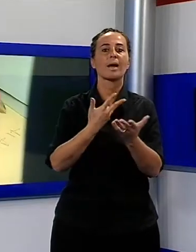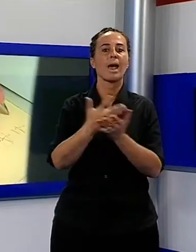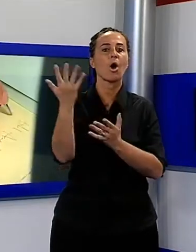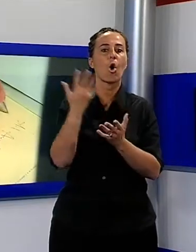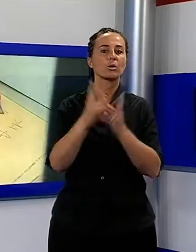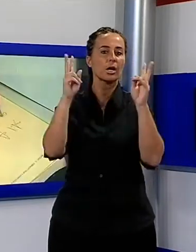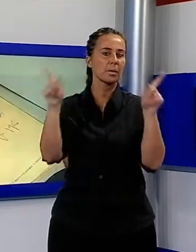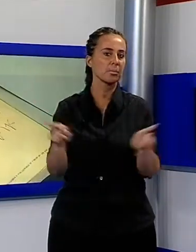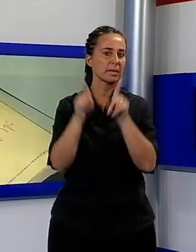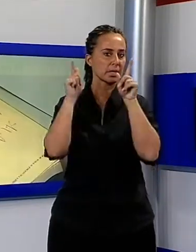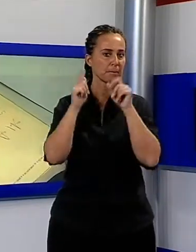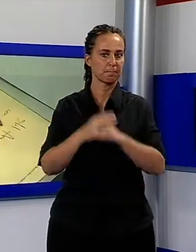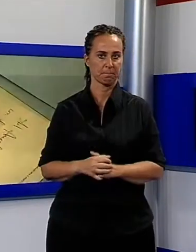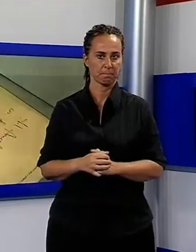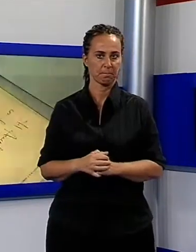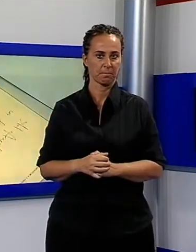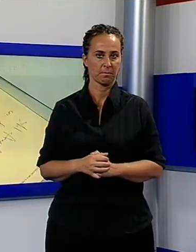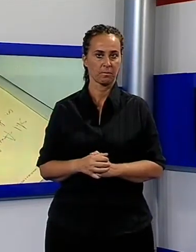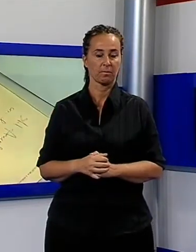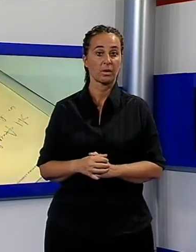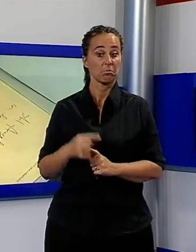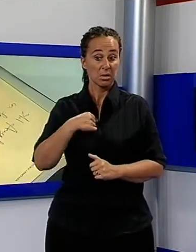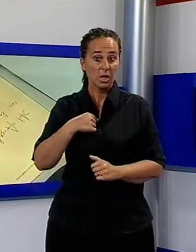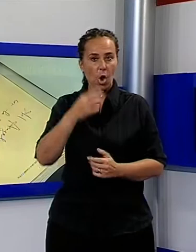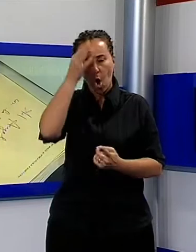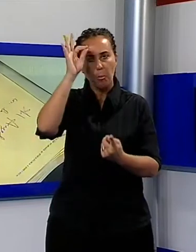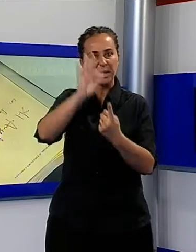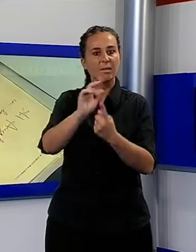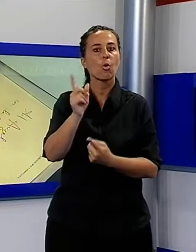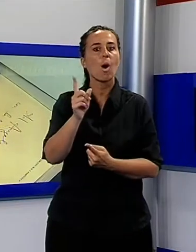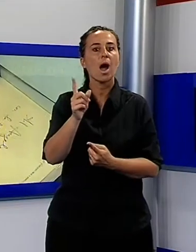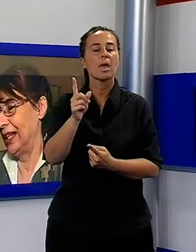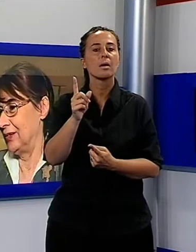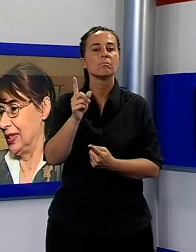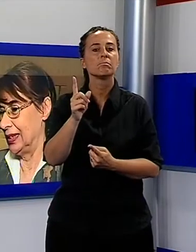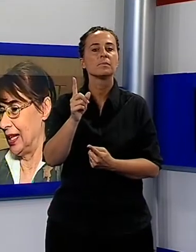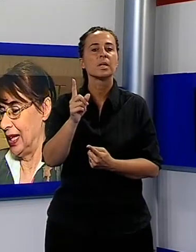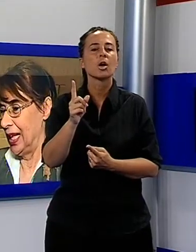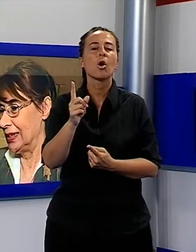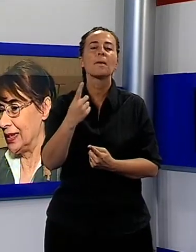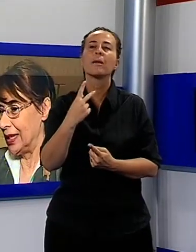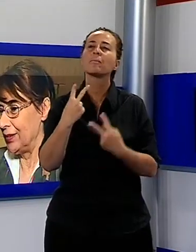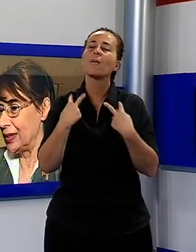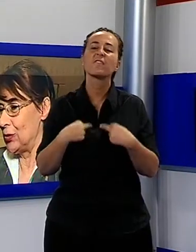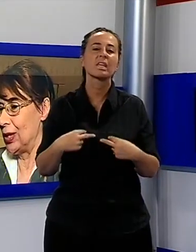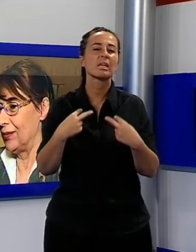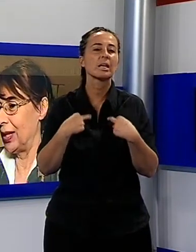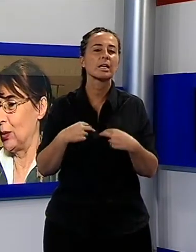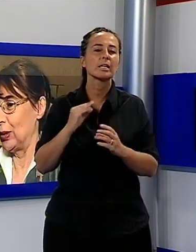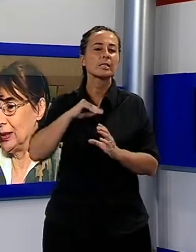più importa allo scrittore, almeno nel mio caso, è entrare nella vita. Entrare nella vita, arrivare al cuore di